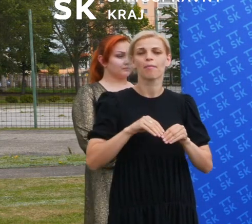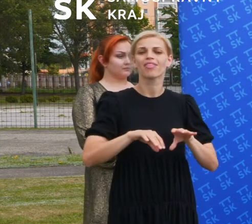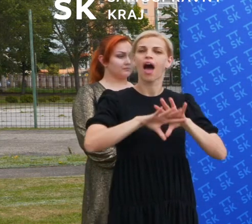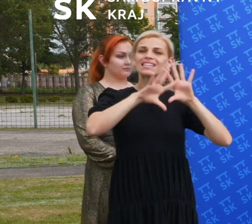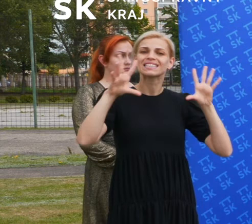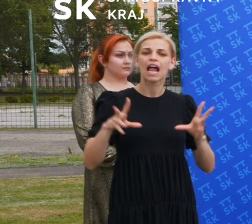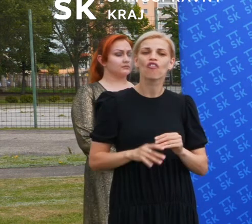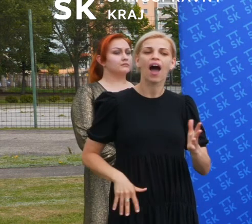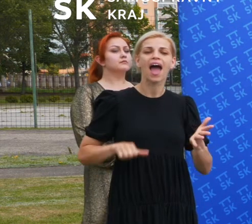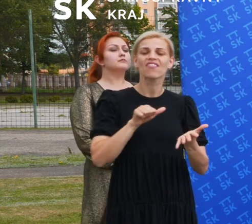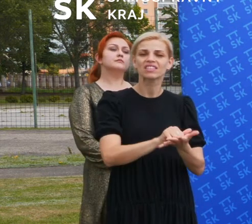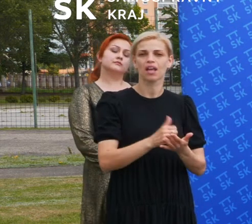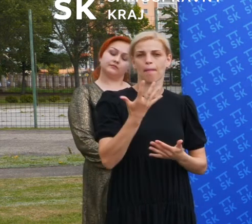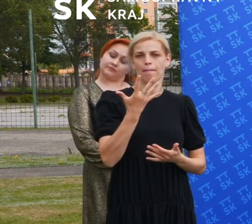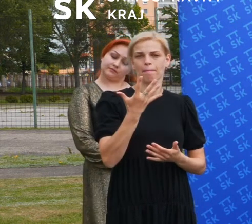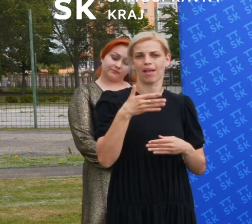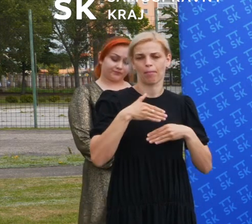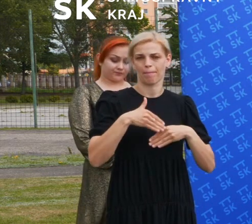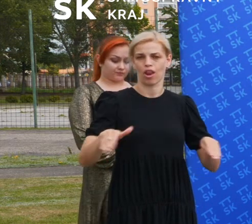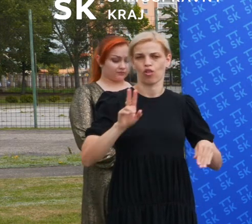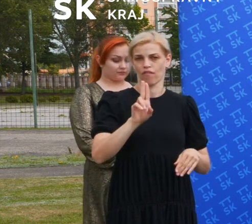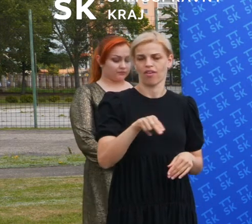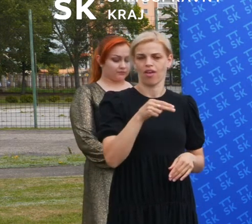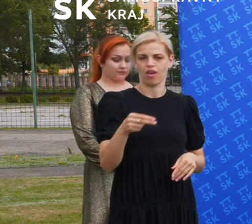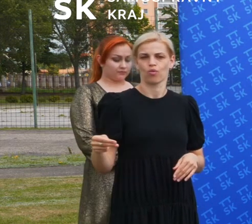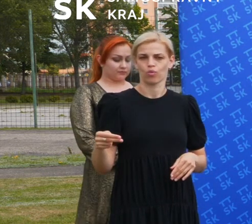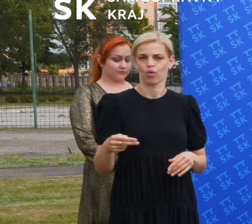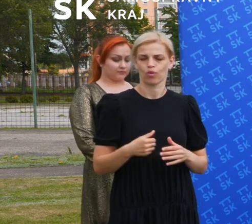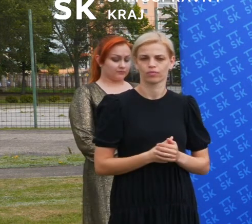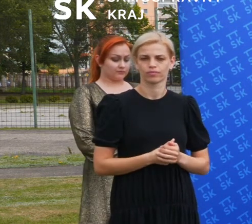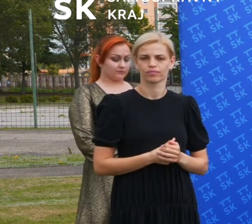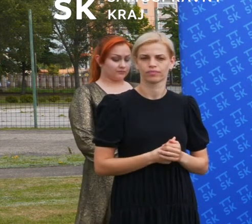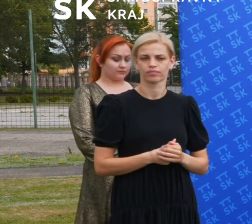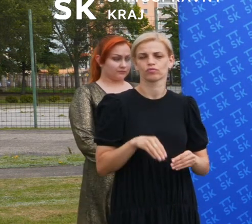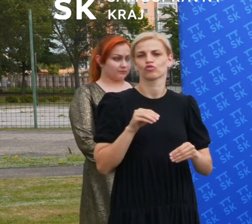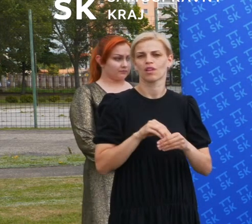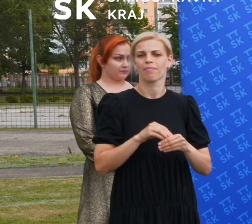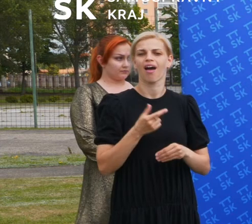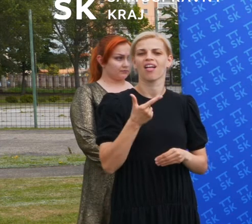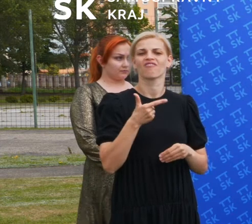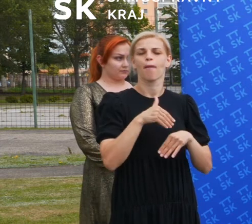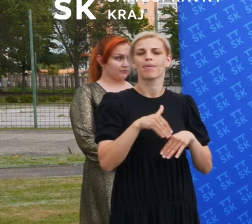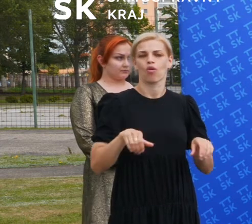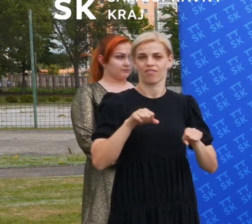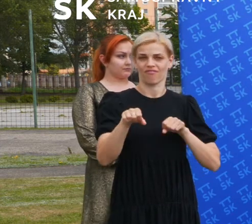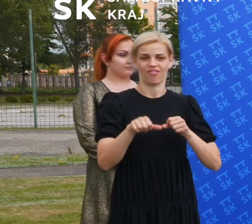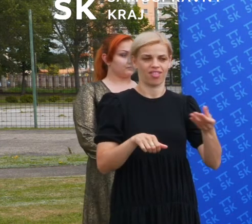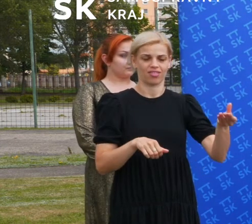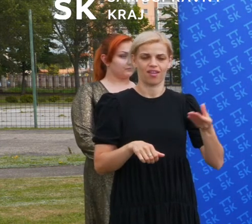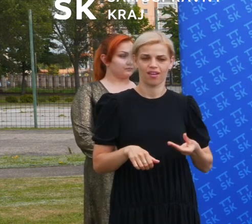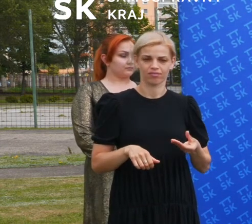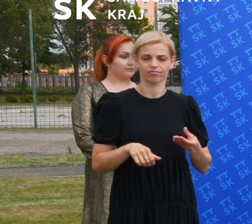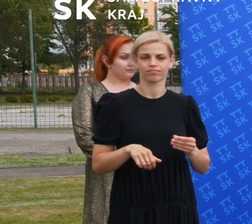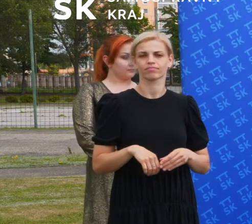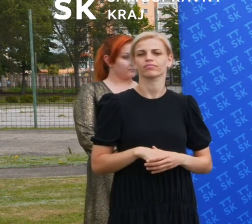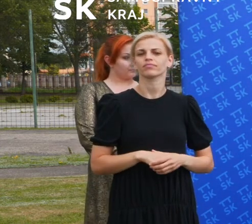investíciou do spošportovej infraštruktúry, ktorá sa na teraz zhruba delí 2 milióny z úrovne vlády. To je to